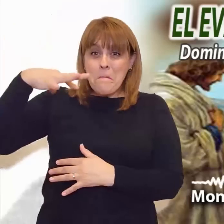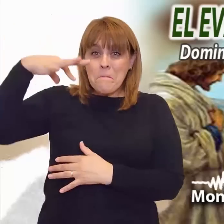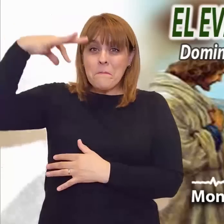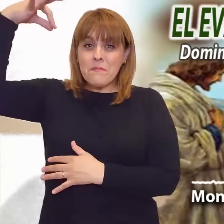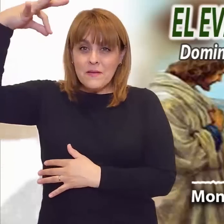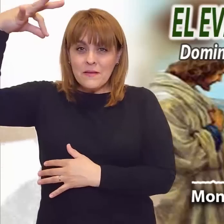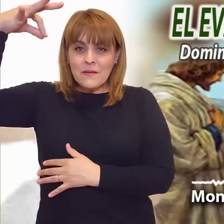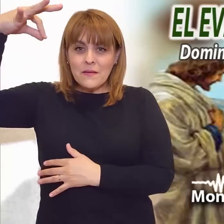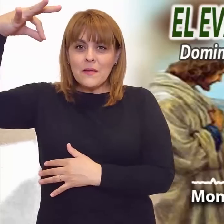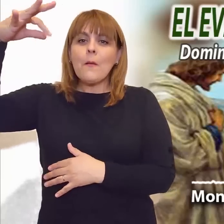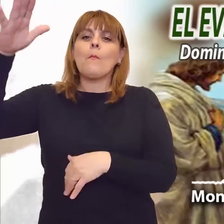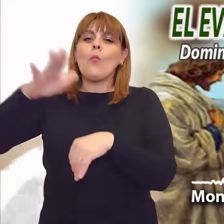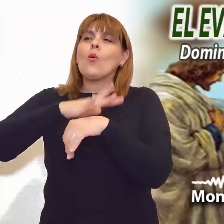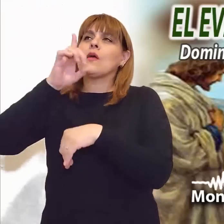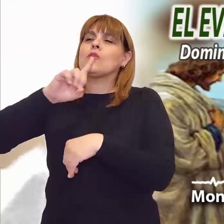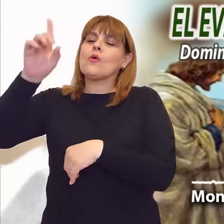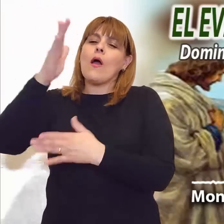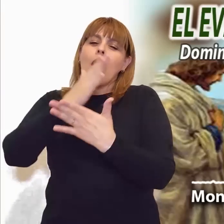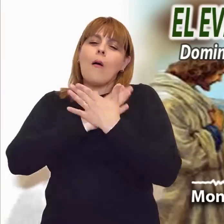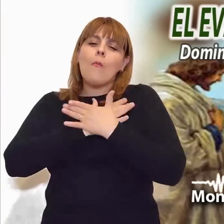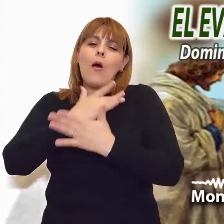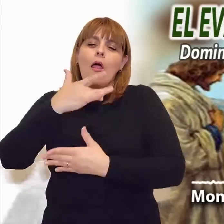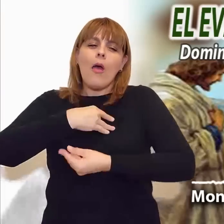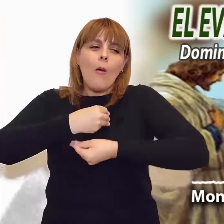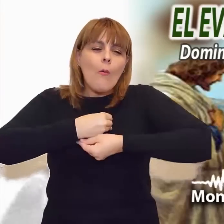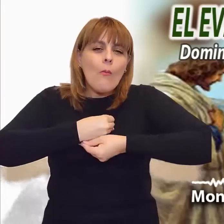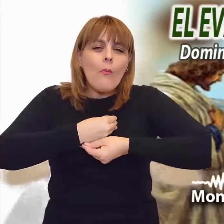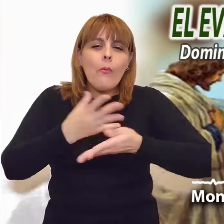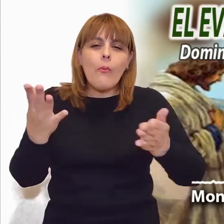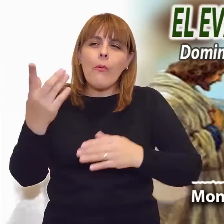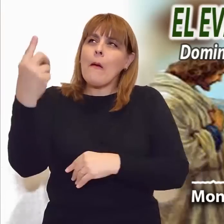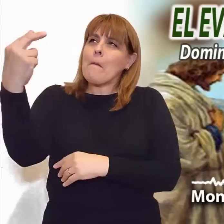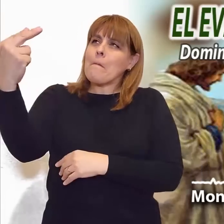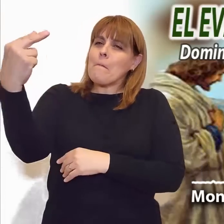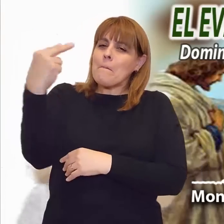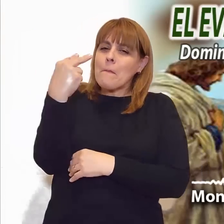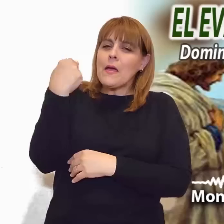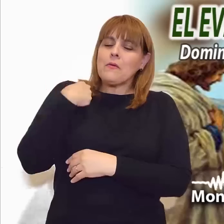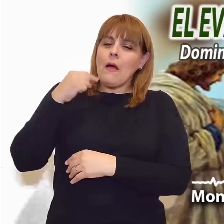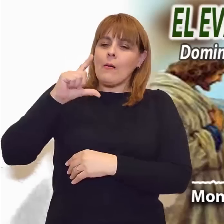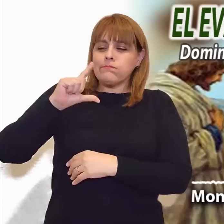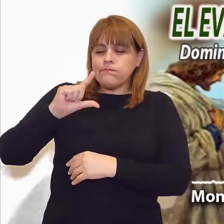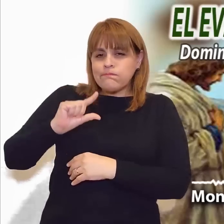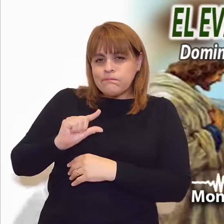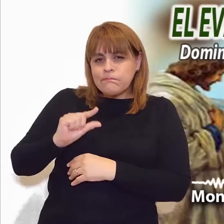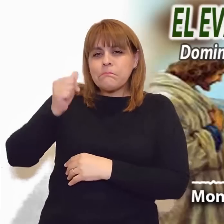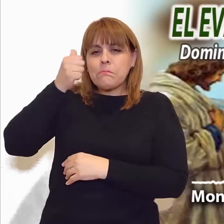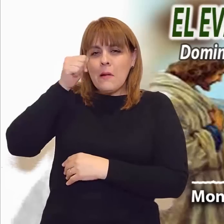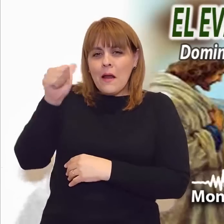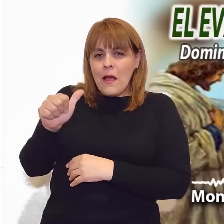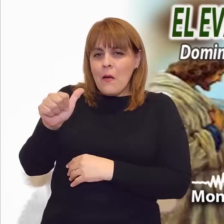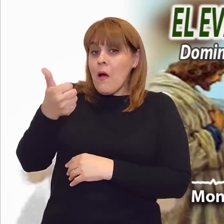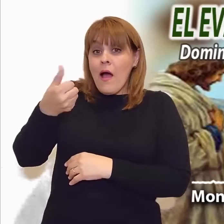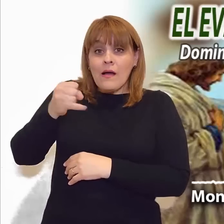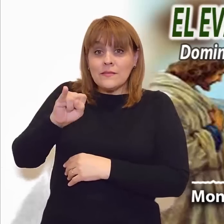mesa, donde no hay distinciones, donde no hay divisiones, sino una mesa que es